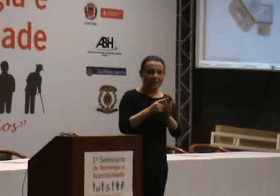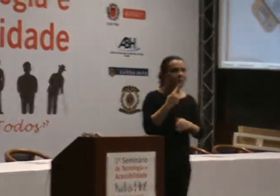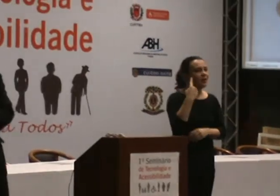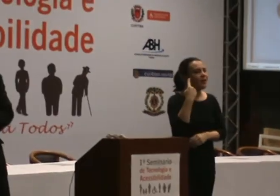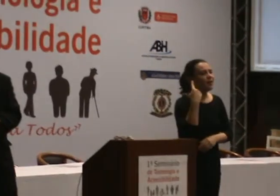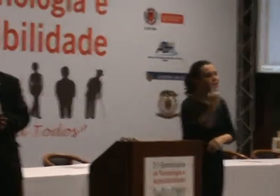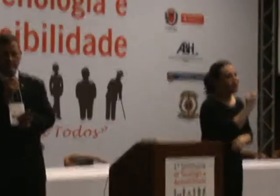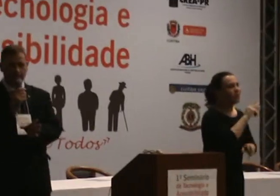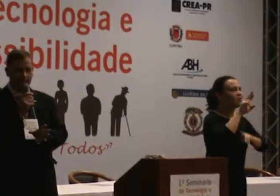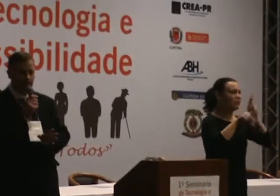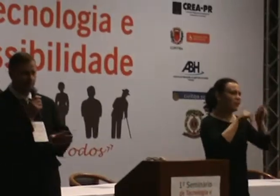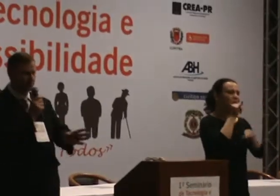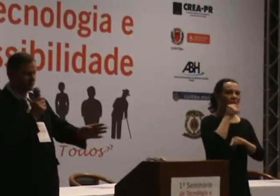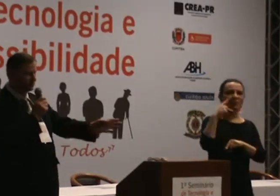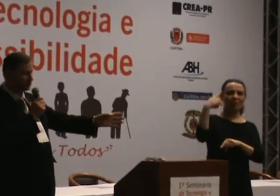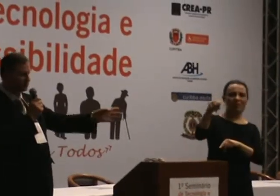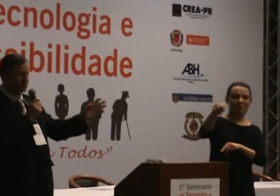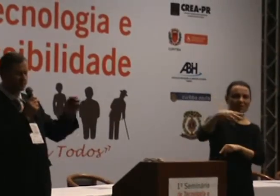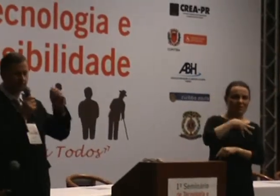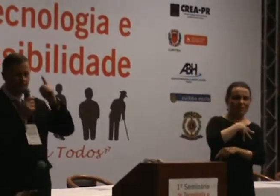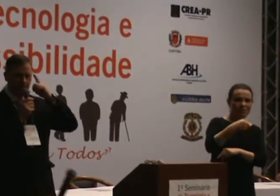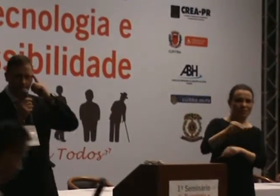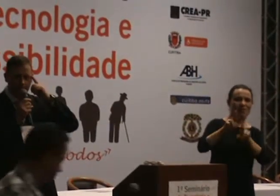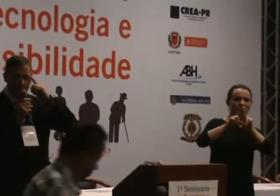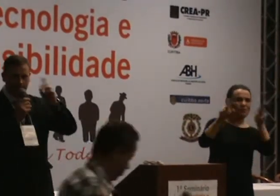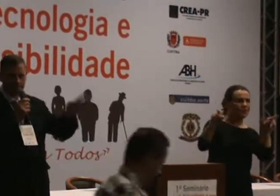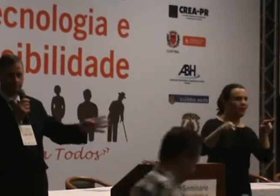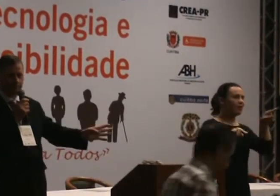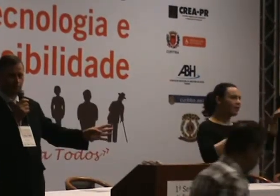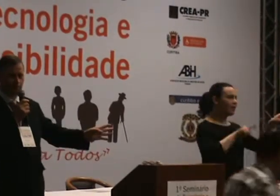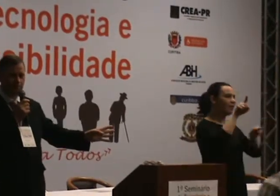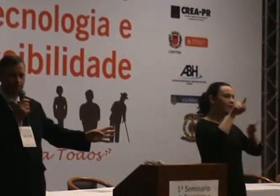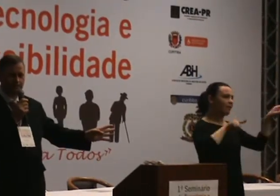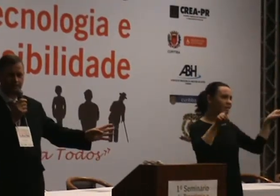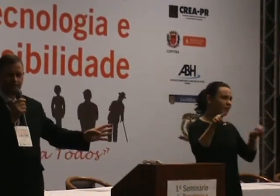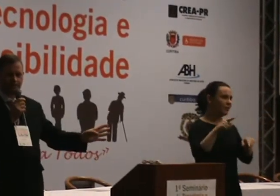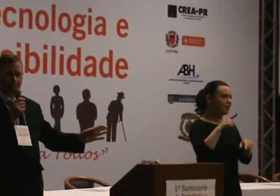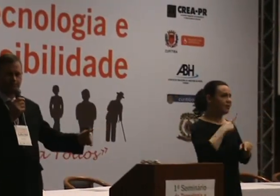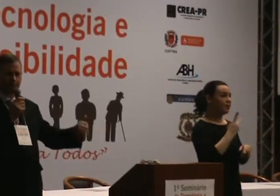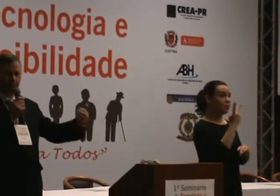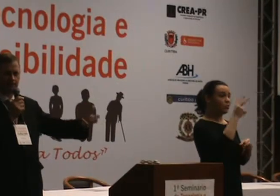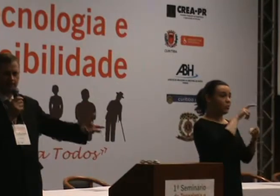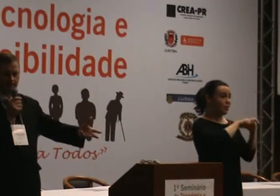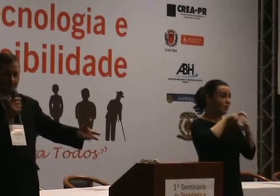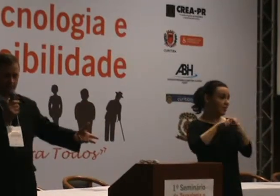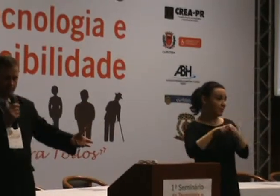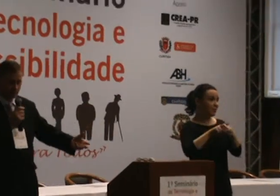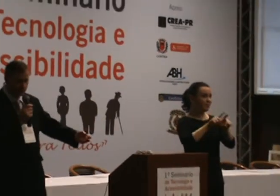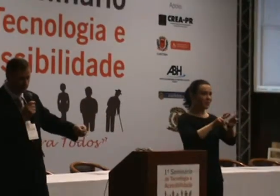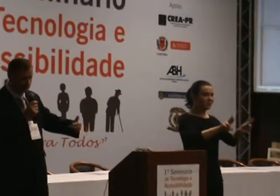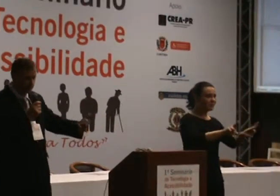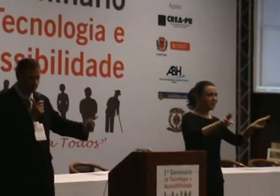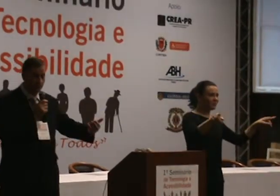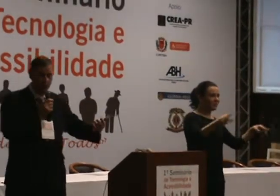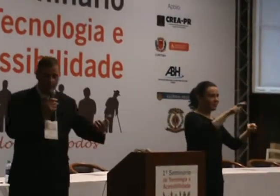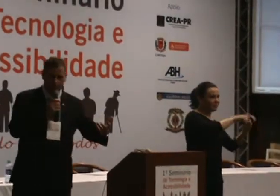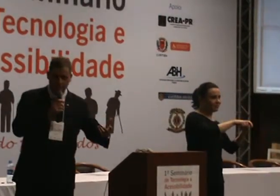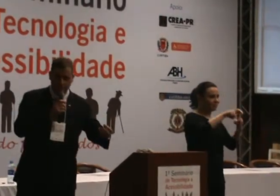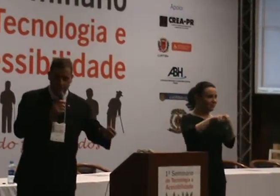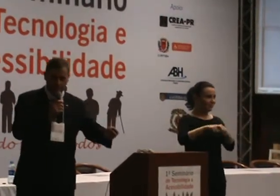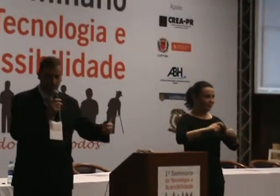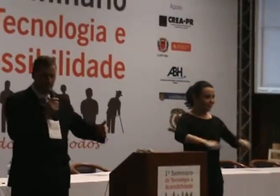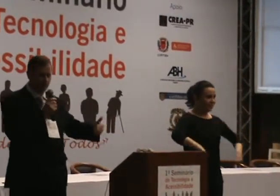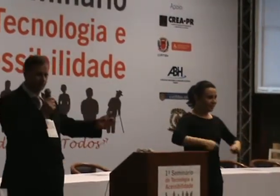caso é um caso. Até mesmo, como foi comentado ali, temos dois cadeirantes, mas a questão que deu